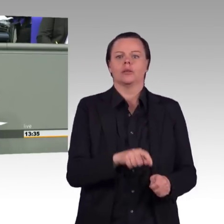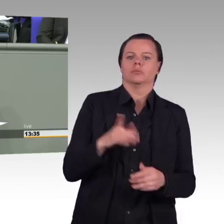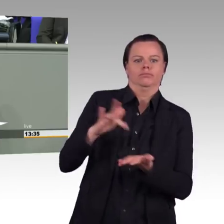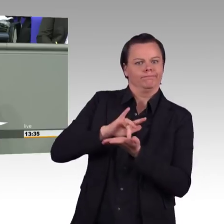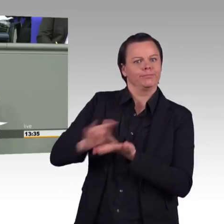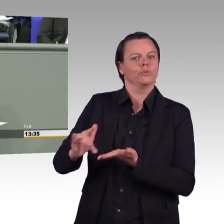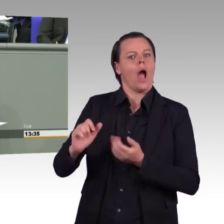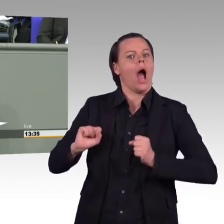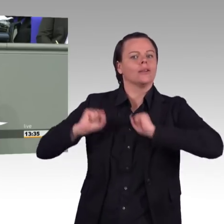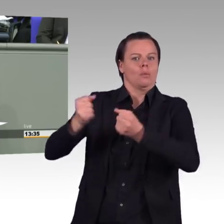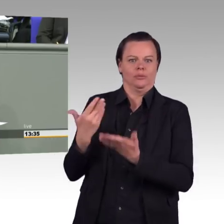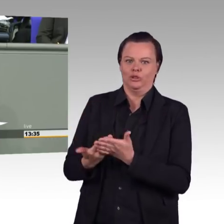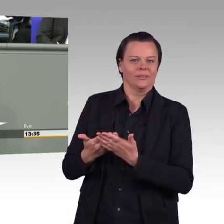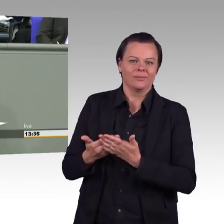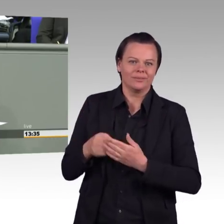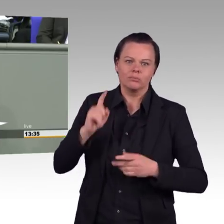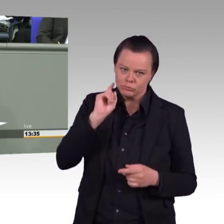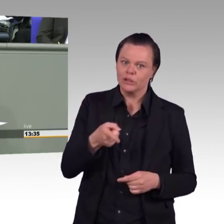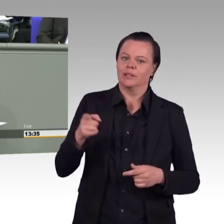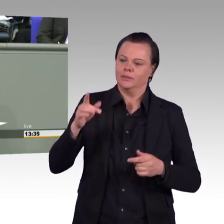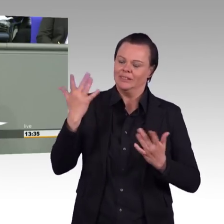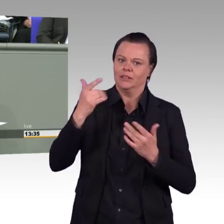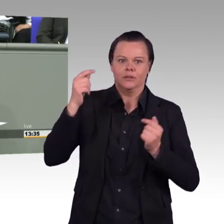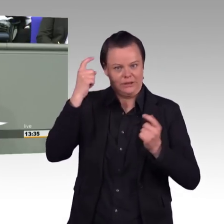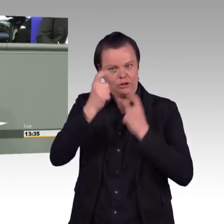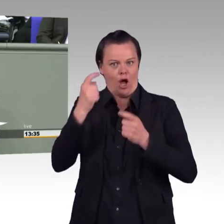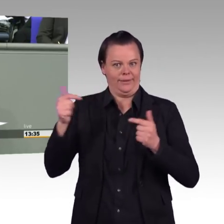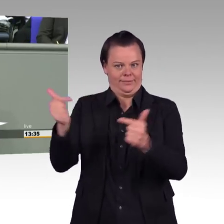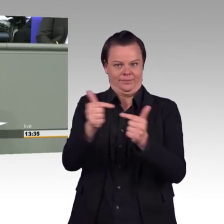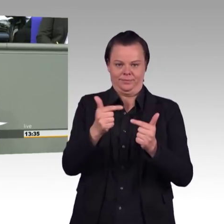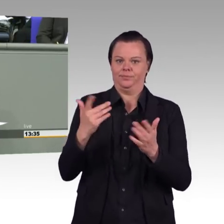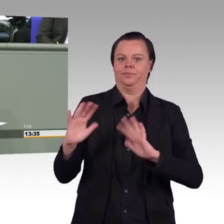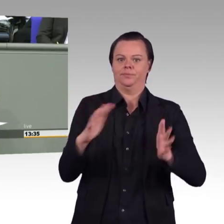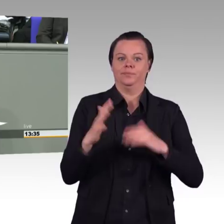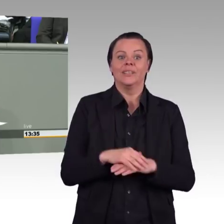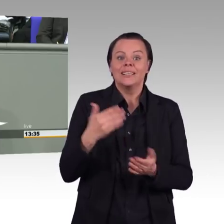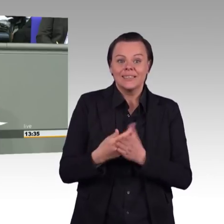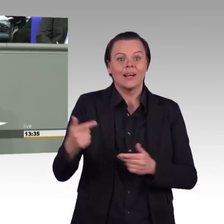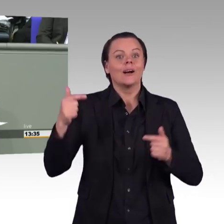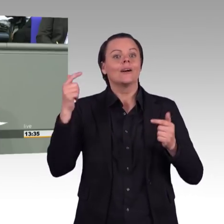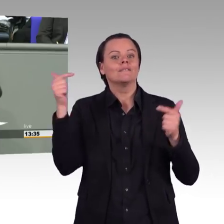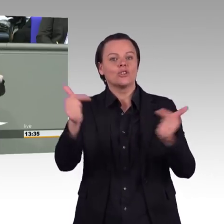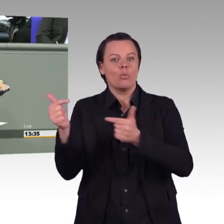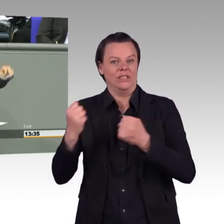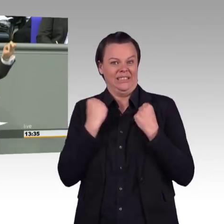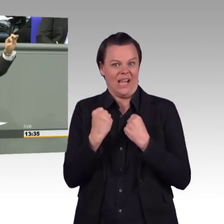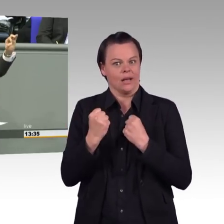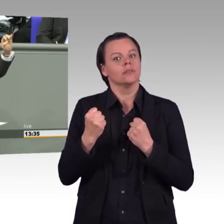gesagt, dass die Frage der Versorgungssicherheit eine ganz wesentliche ist. Und wenn Sie einfach mal jetzt sagen, die Nummer